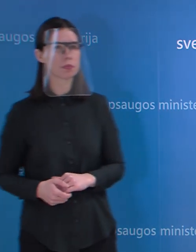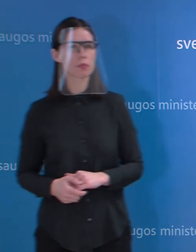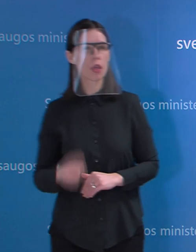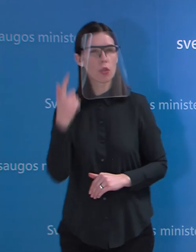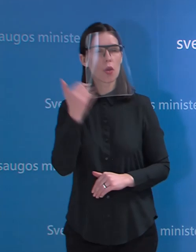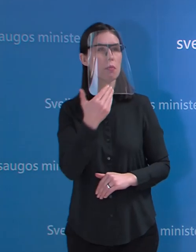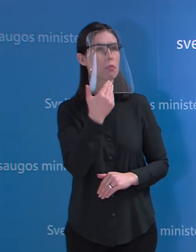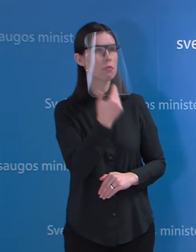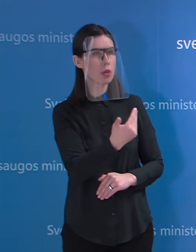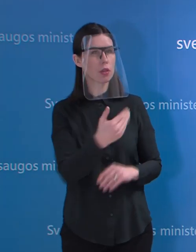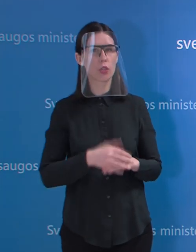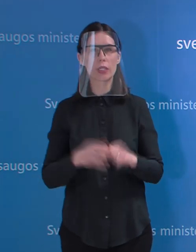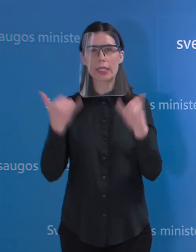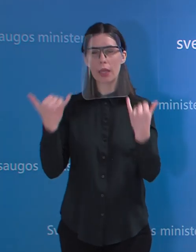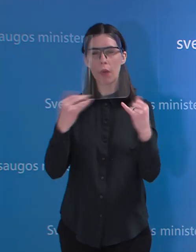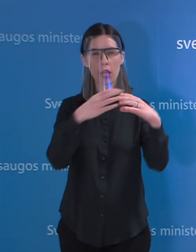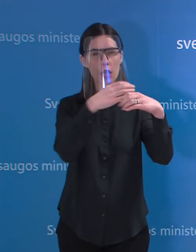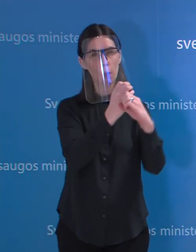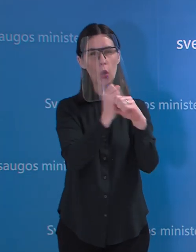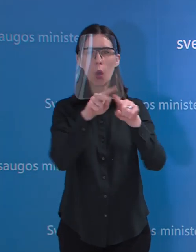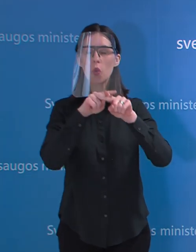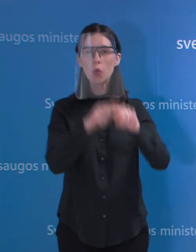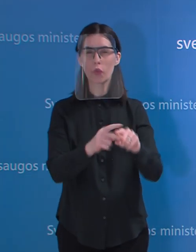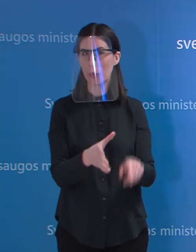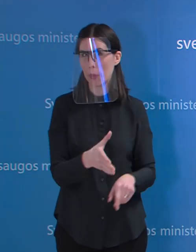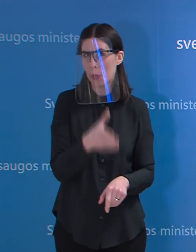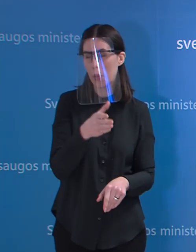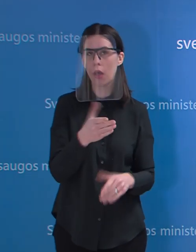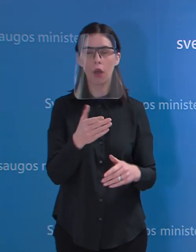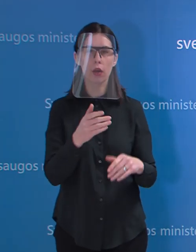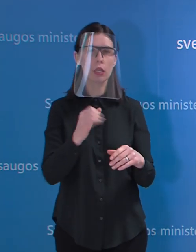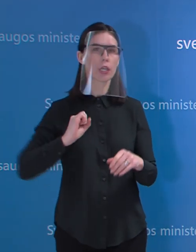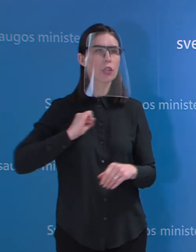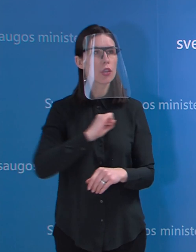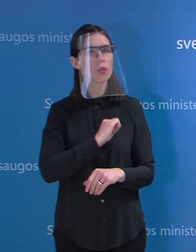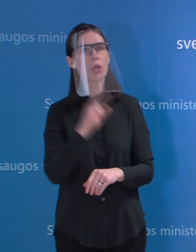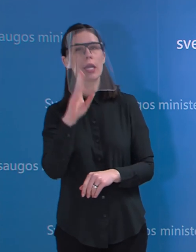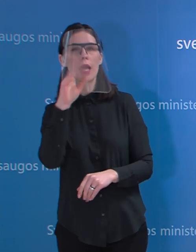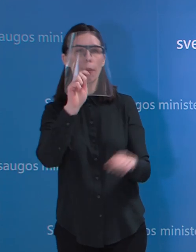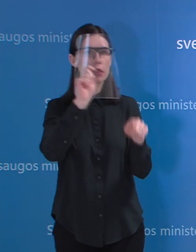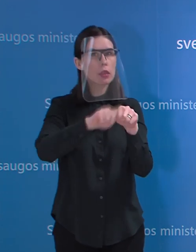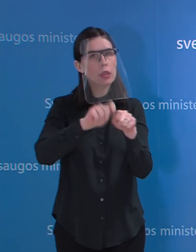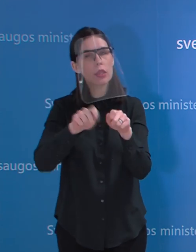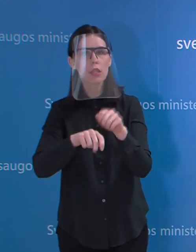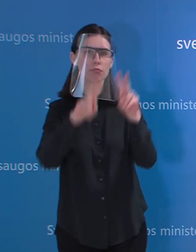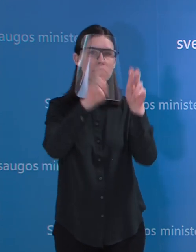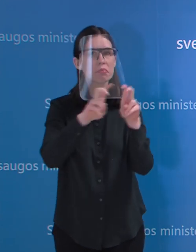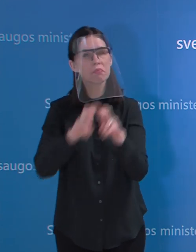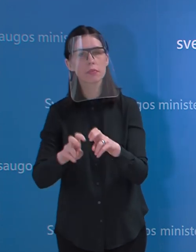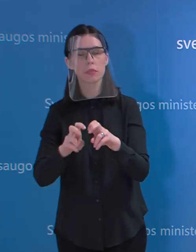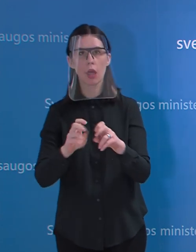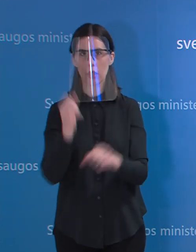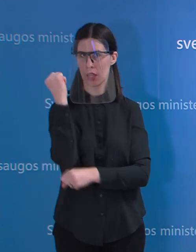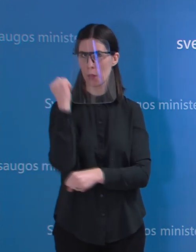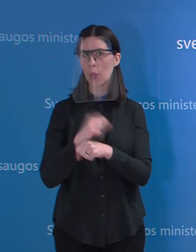metu yra su apkrovimu laboratorijose, ar jose užtenka pajėgumų laikų ištirti išaugusius ėminių kiekius,